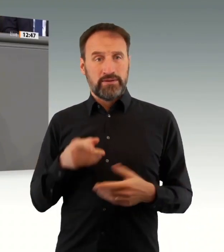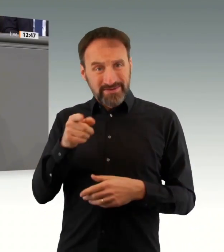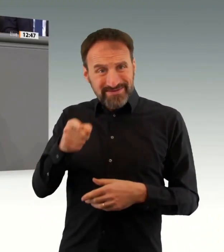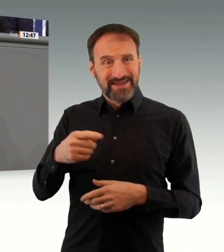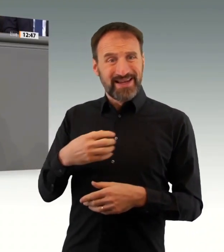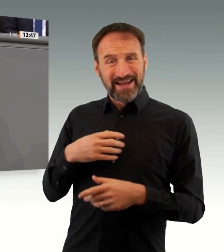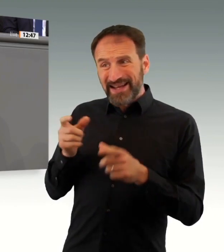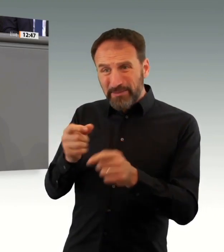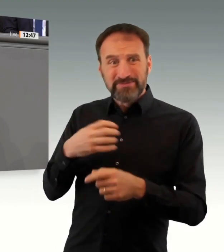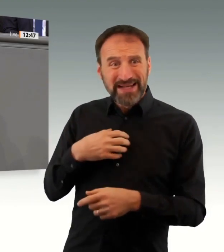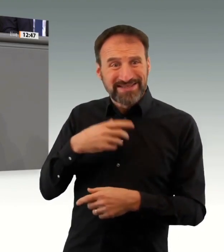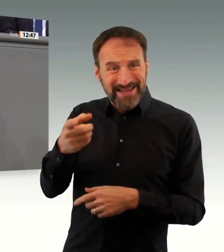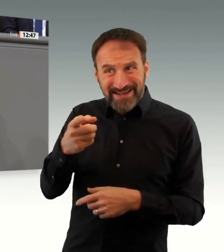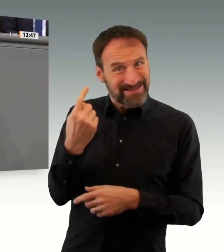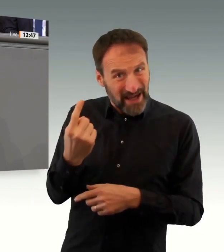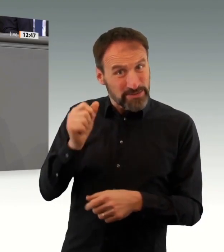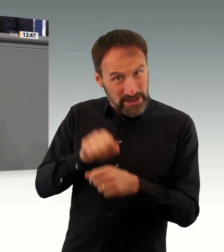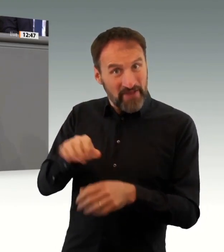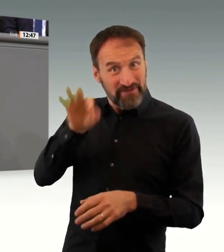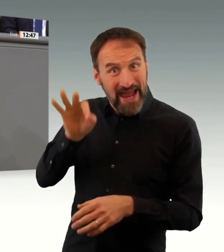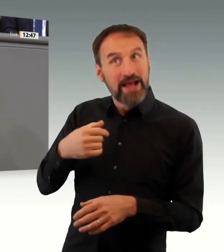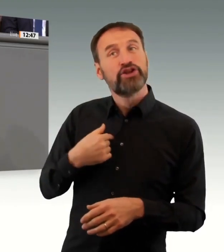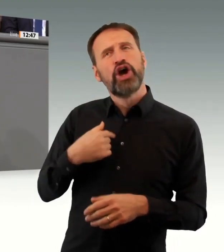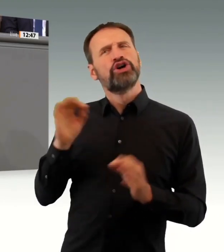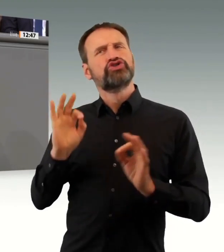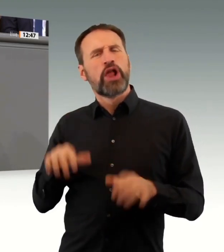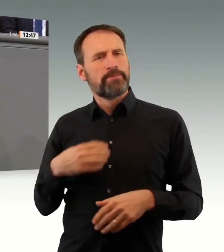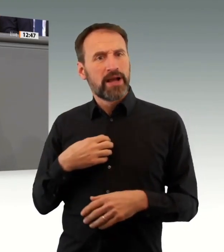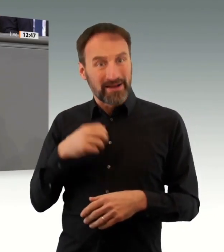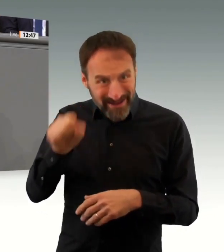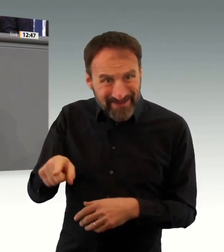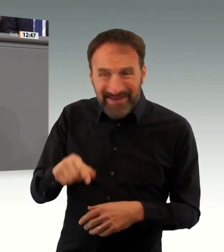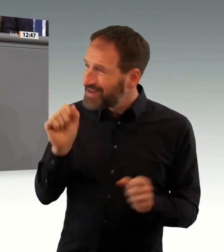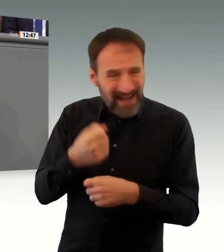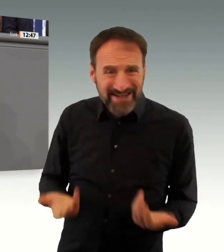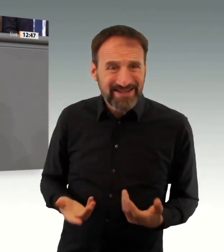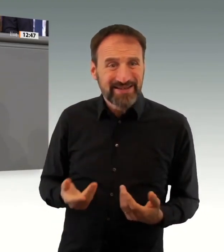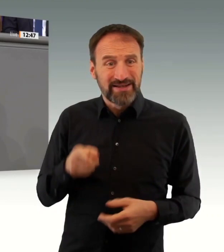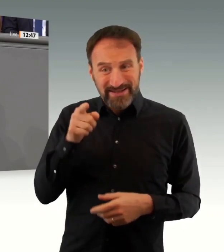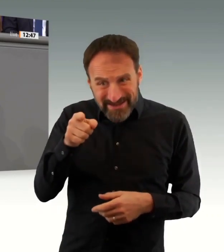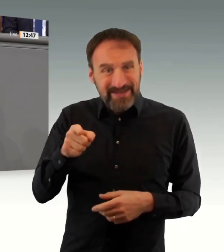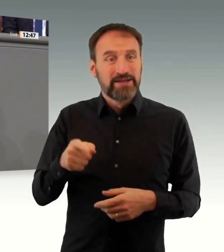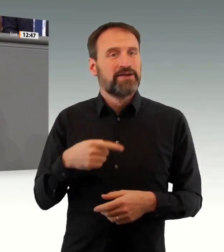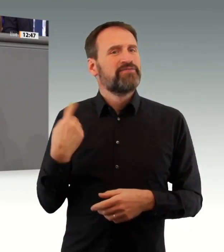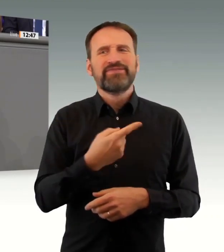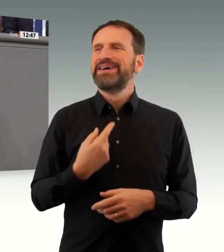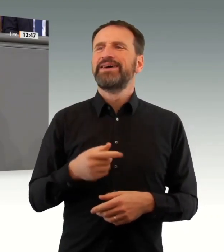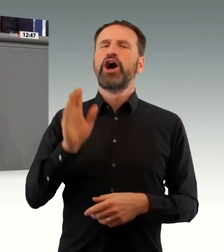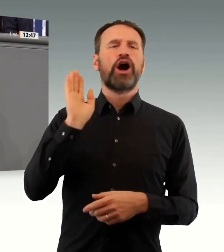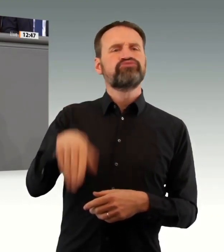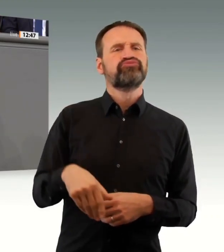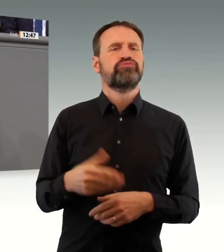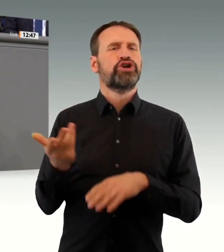voll zu. Denn wir haben die unabsehbare Dynamik dieser Pandemie bis heute nicht richtig